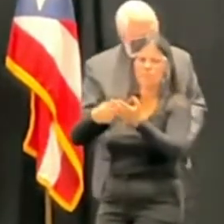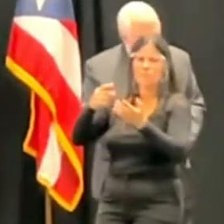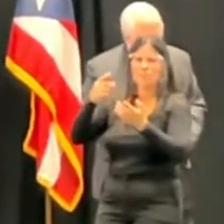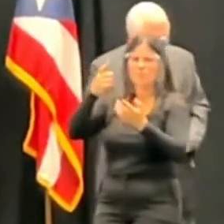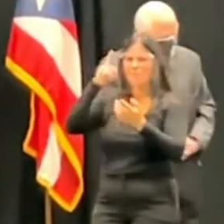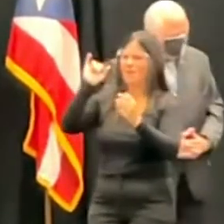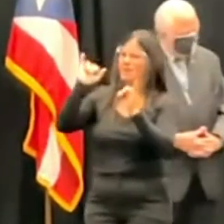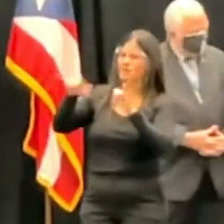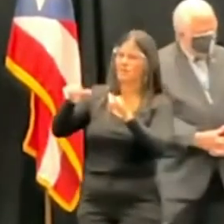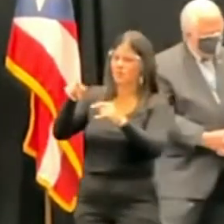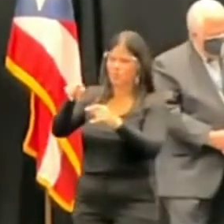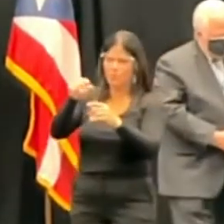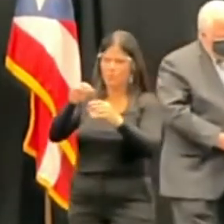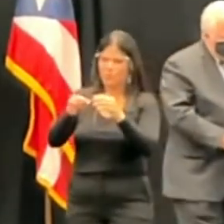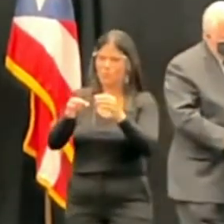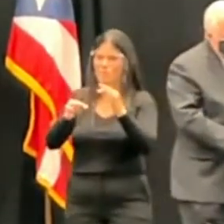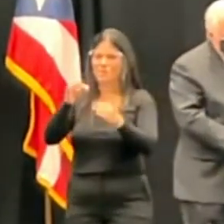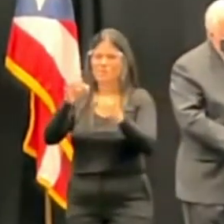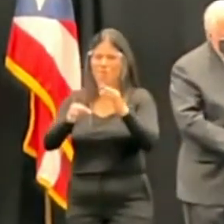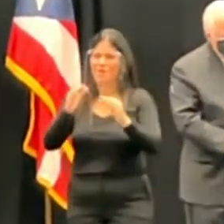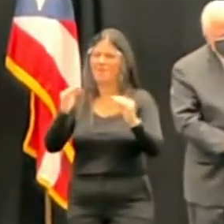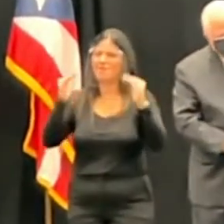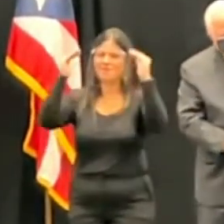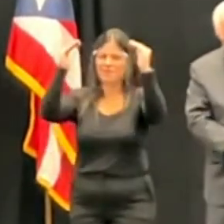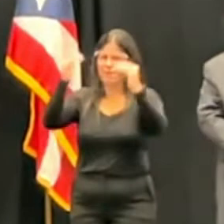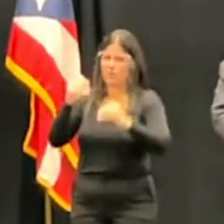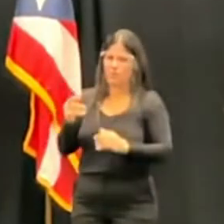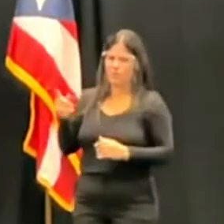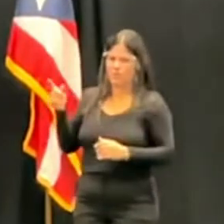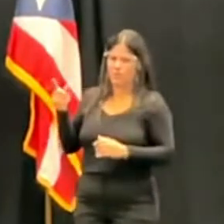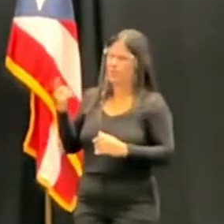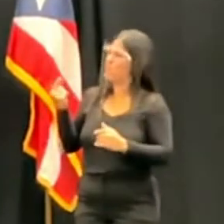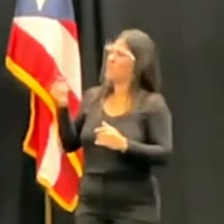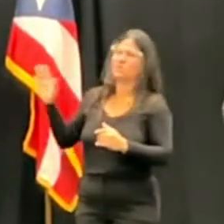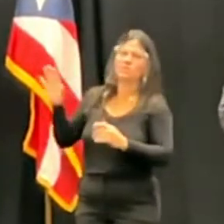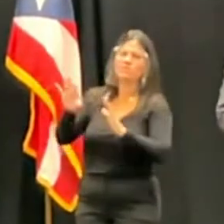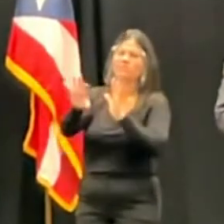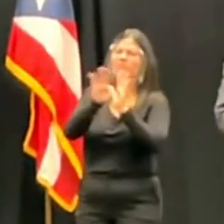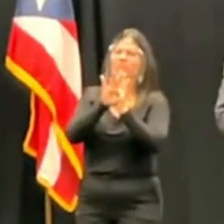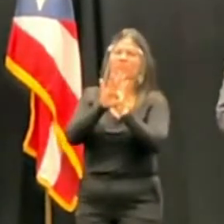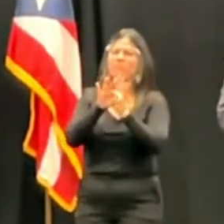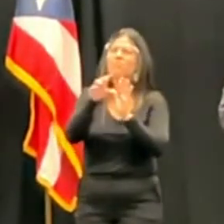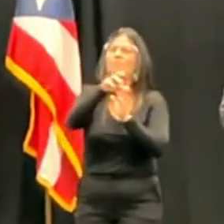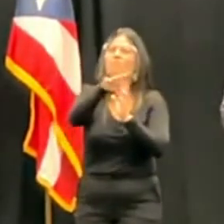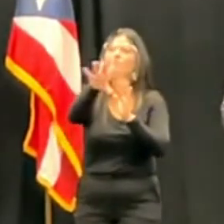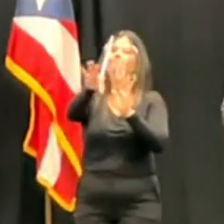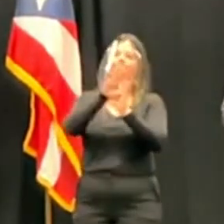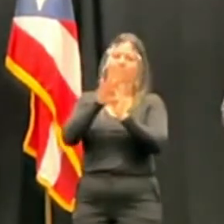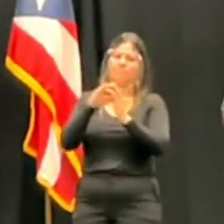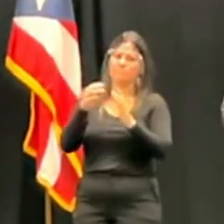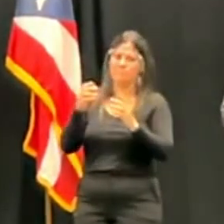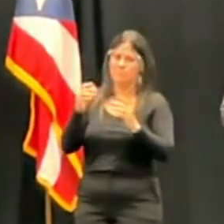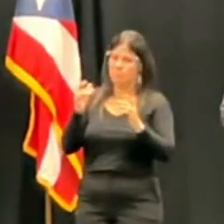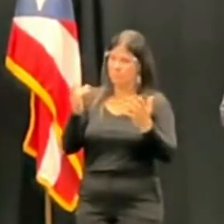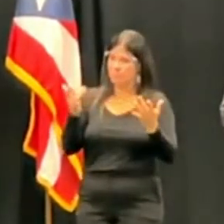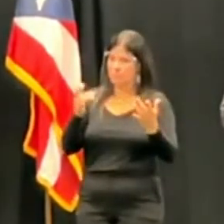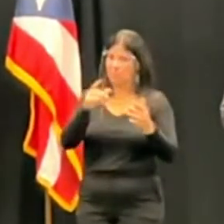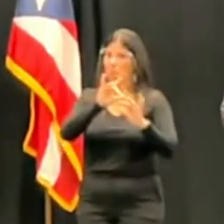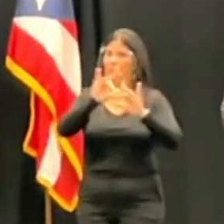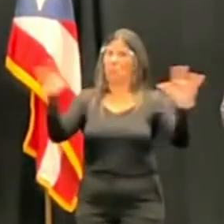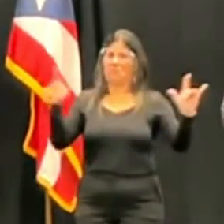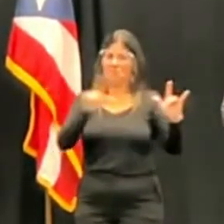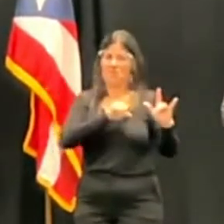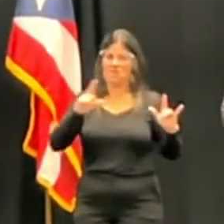finalmente a la nominada? ¿Y si está confiado en que la Asamblea Legislativa la confirmara, dado el caso de que se rumoraba